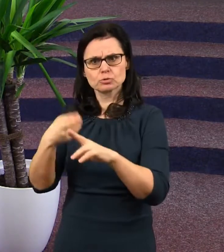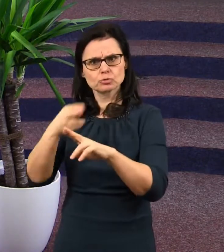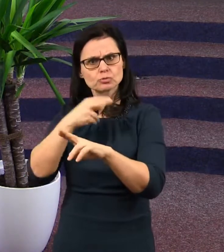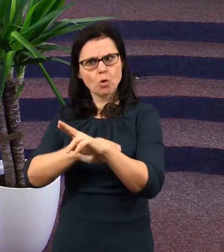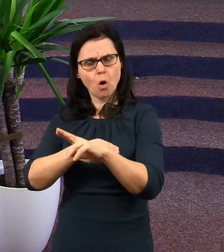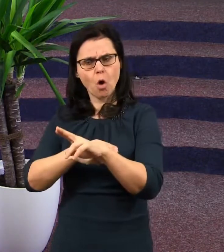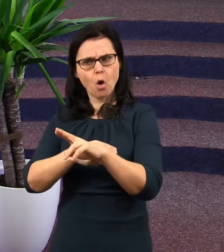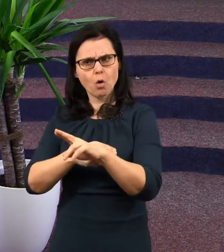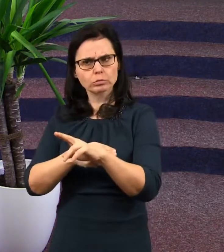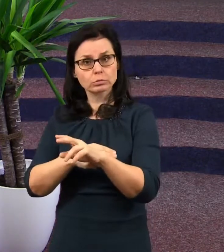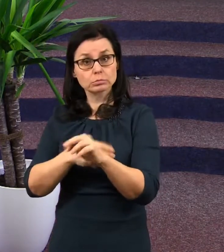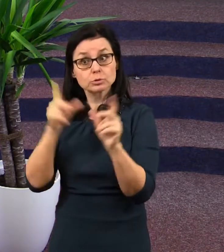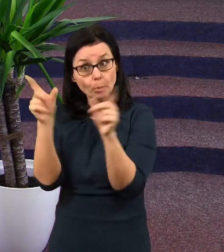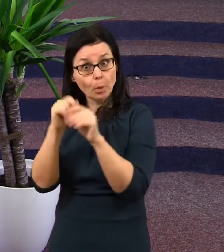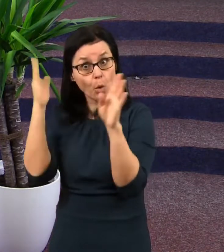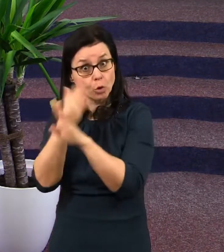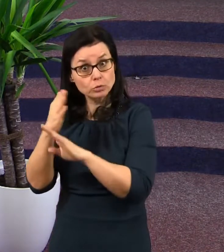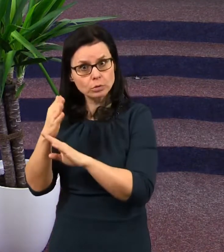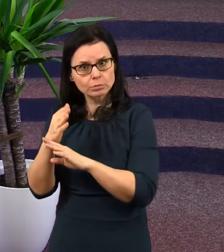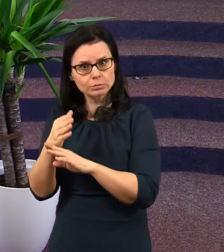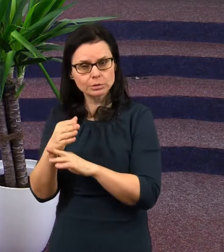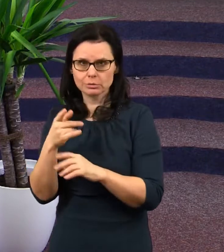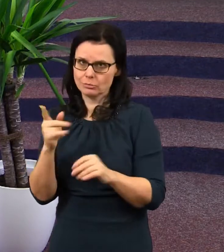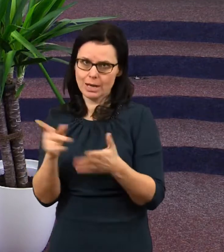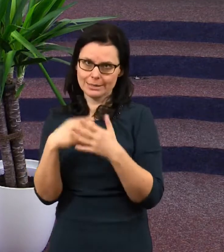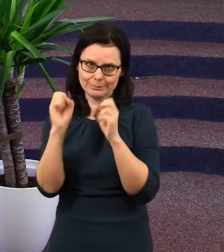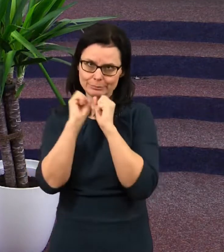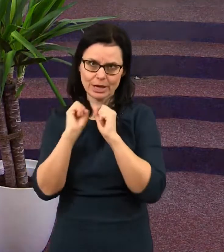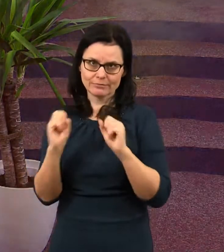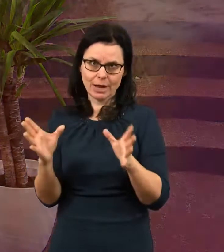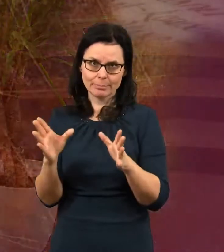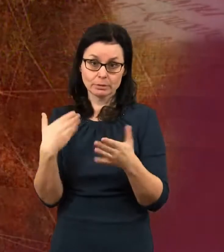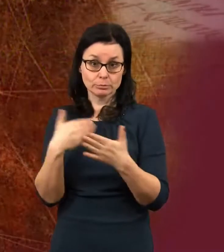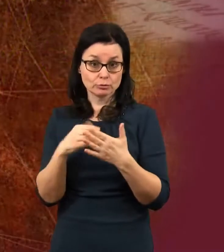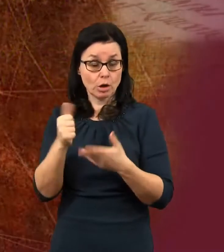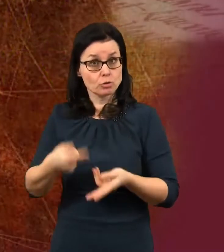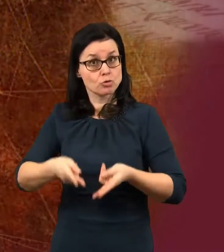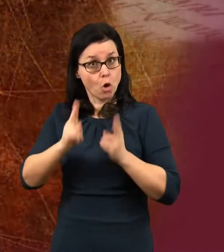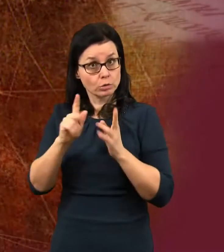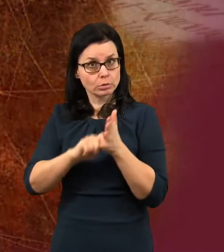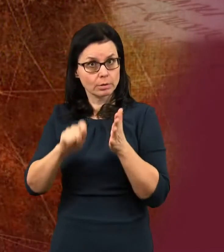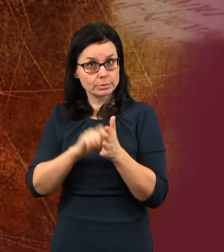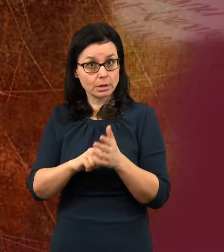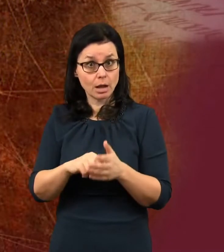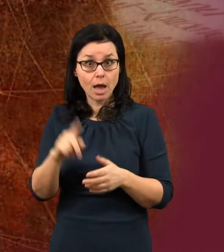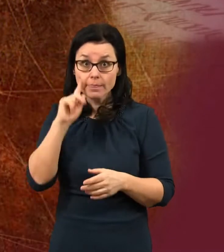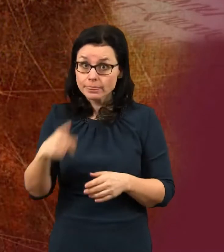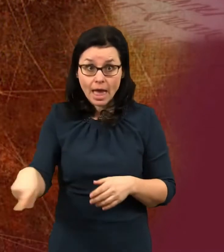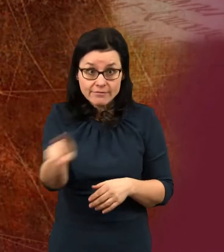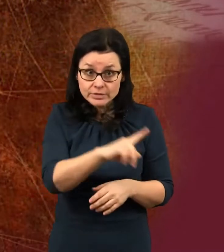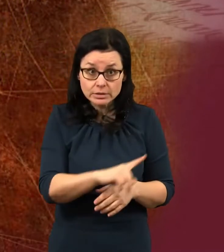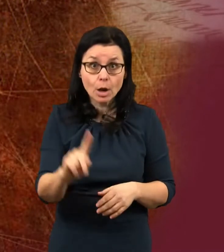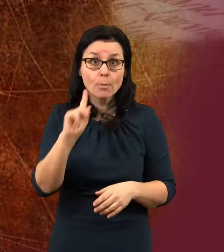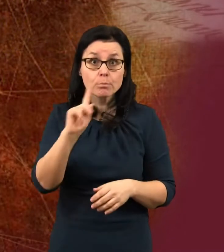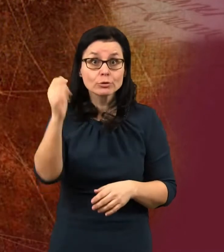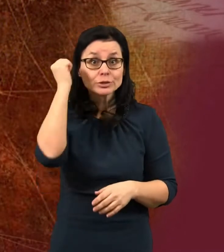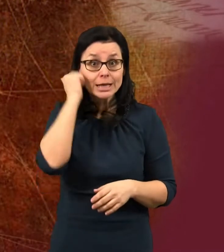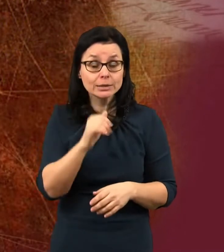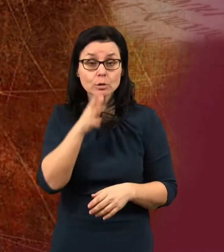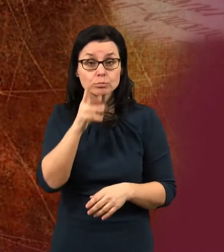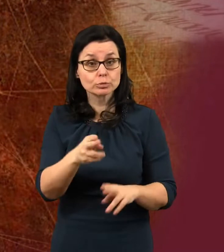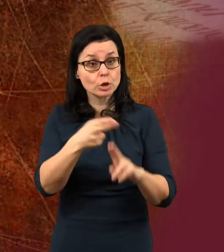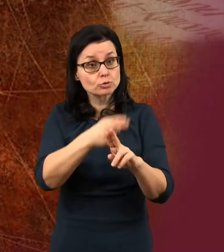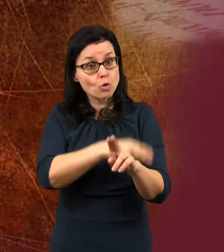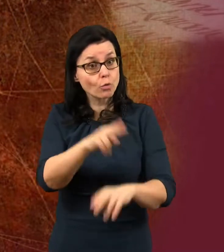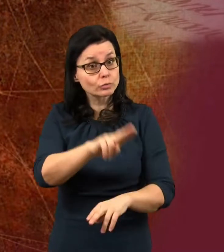protože Apoštol Pavel rovněž hovoří v 6. kapitole 1. k korinským, co pak nevíte, že boží lid bude soudit svět?